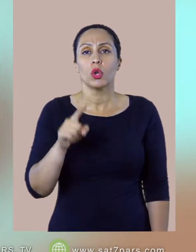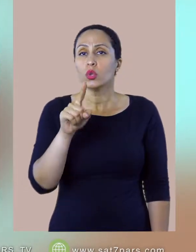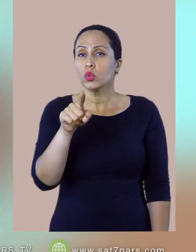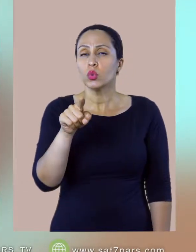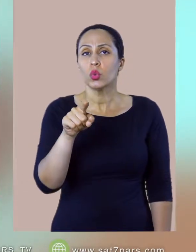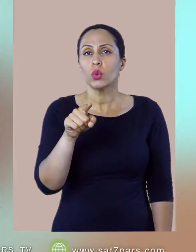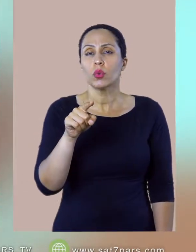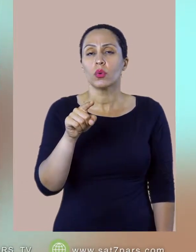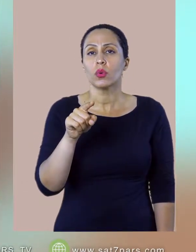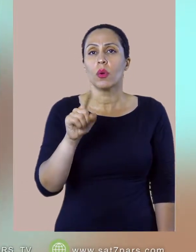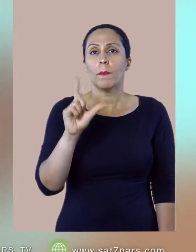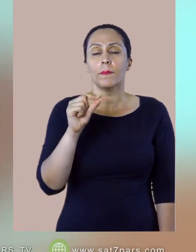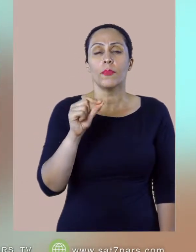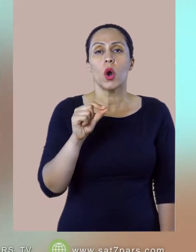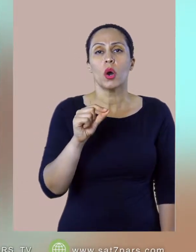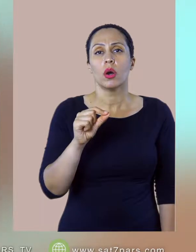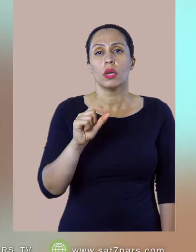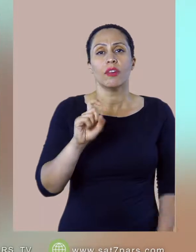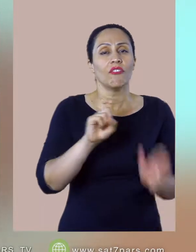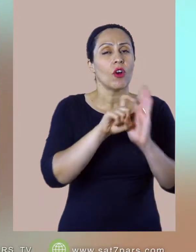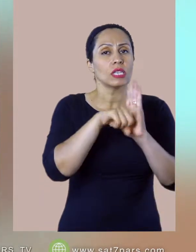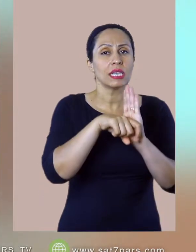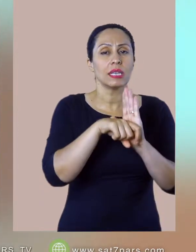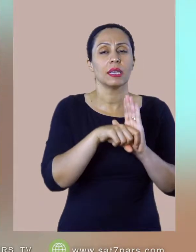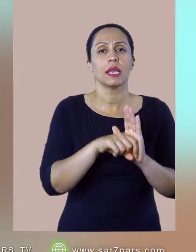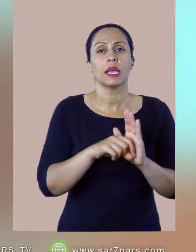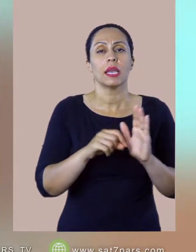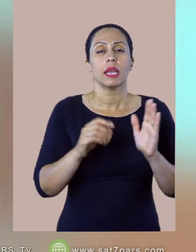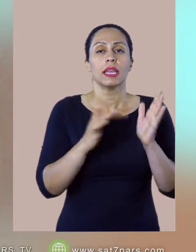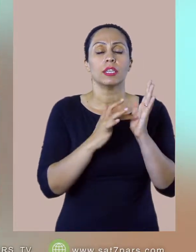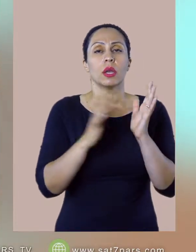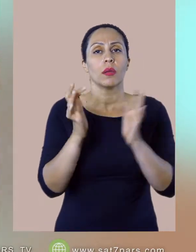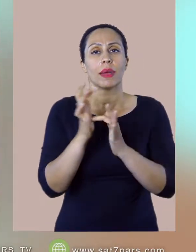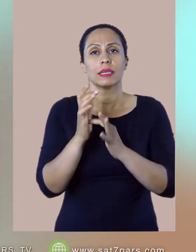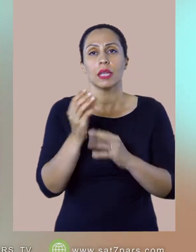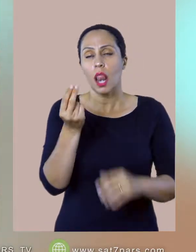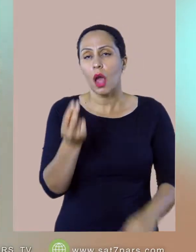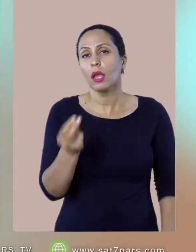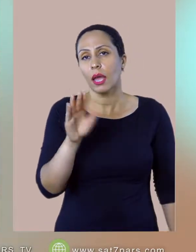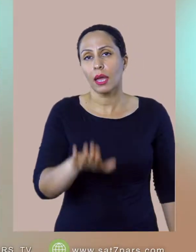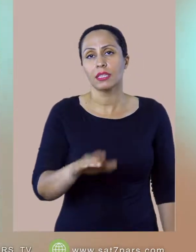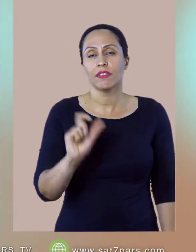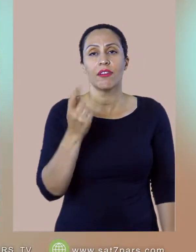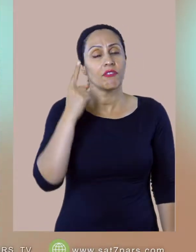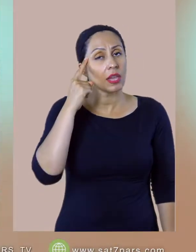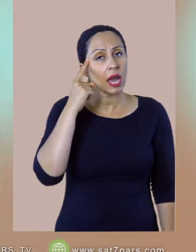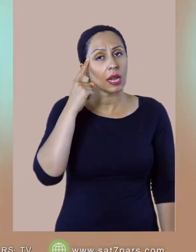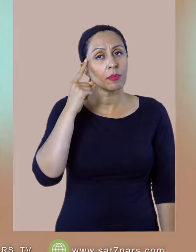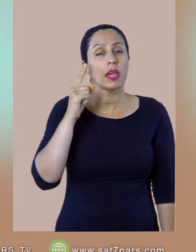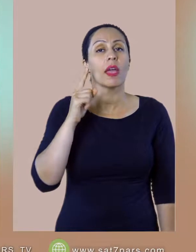و این من رو به تو بود و فهمیدم که درچه گناه و اشتباه بزرگی بودم و فهمیدم که باید بیام